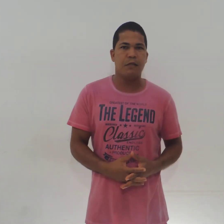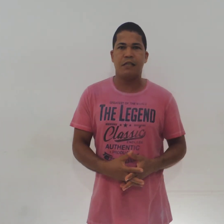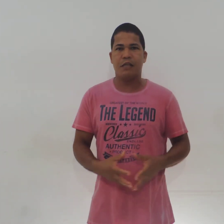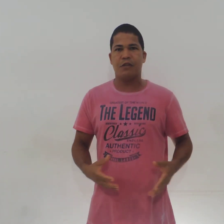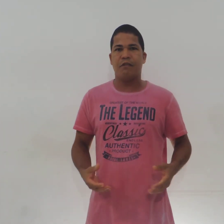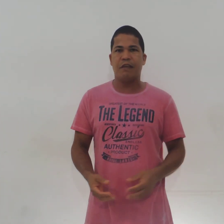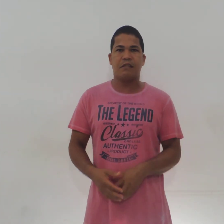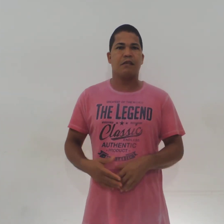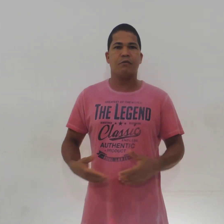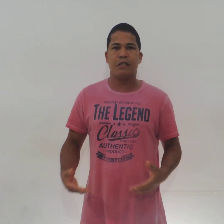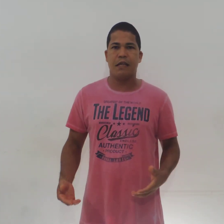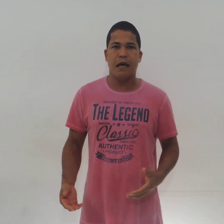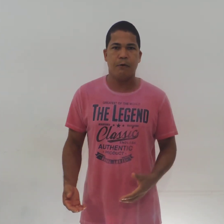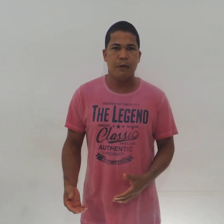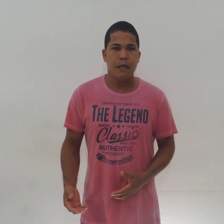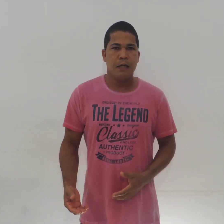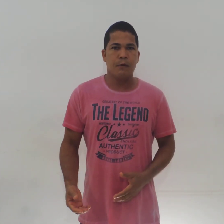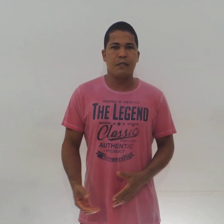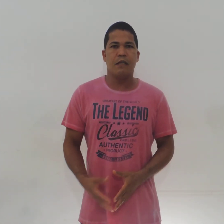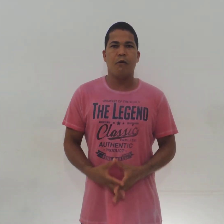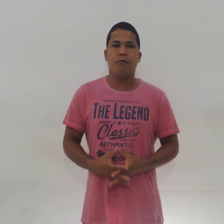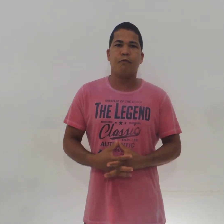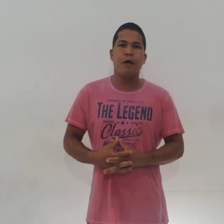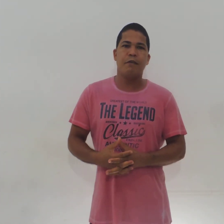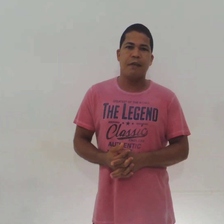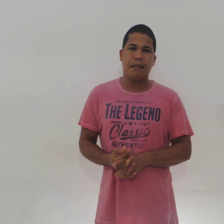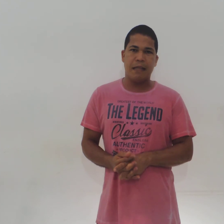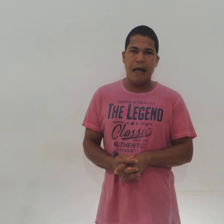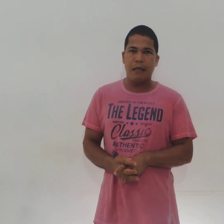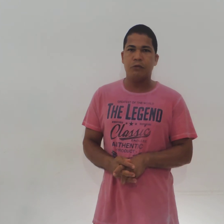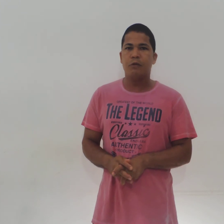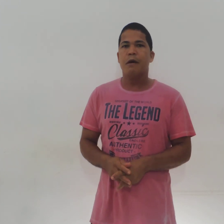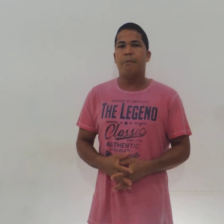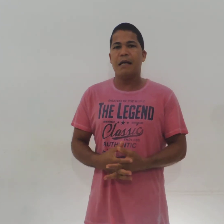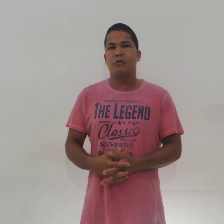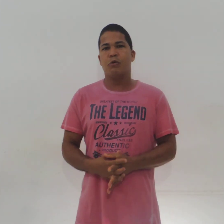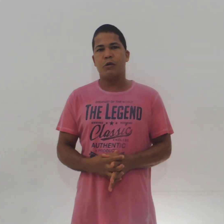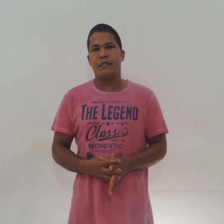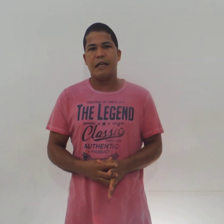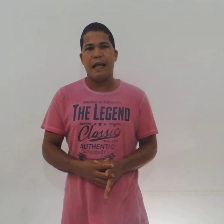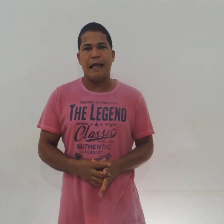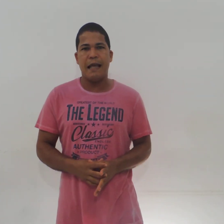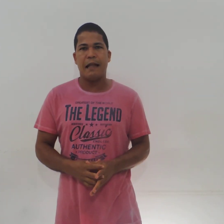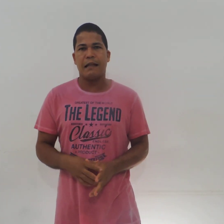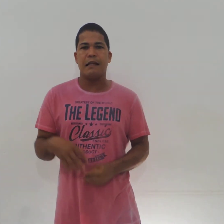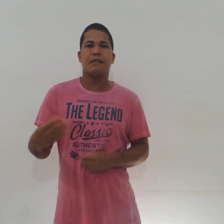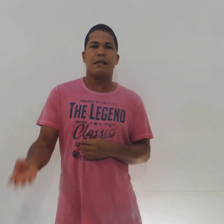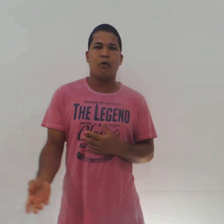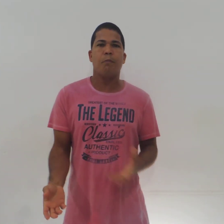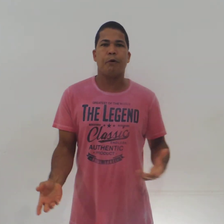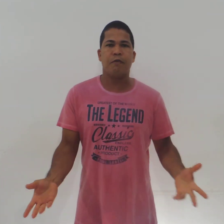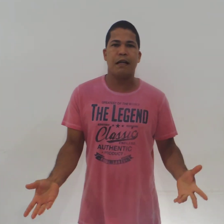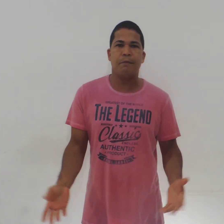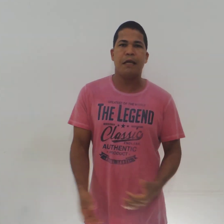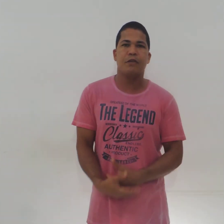existe a invenção de sinal. O sinal foi inventado, mas hoje tem que ser comprovadamente